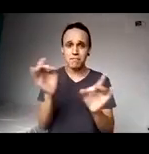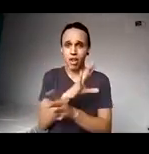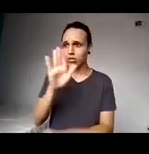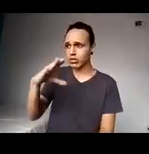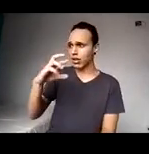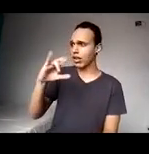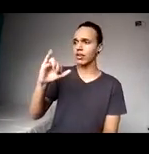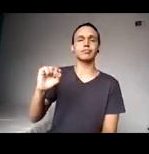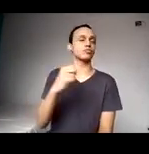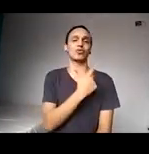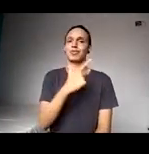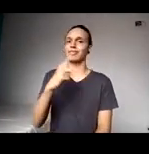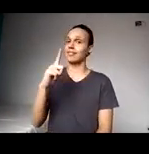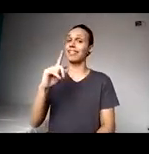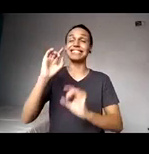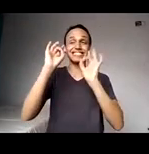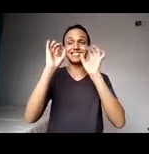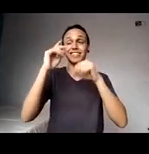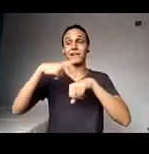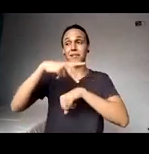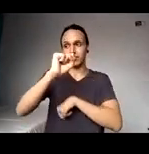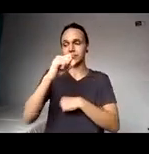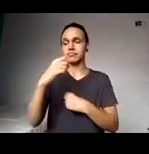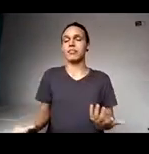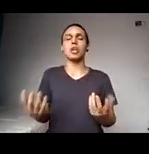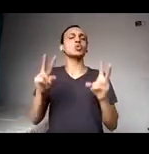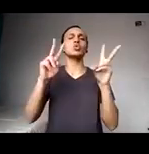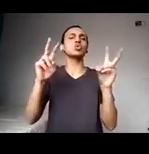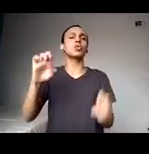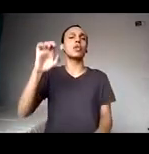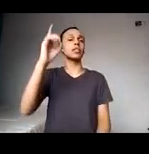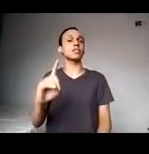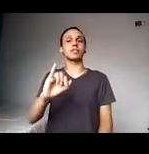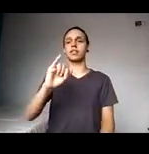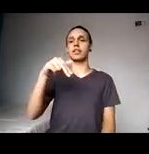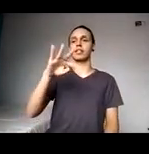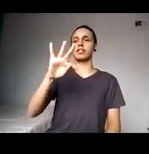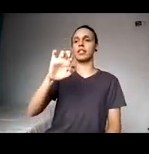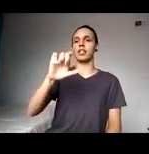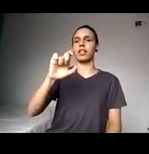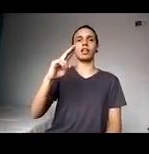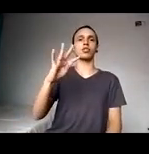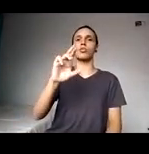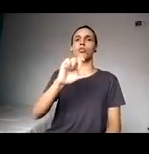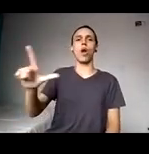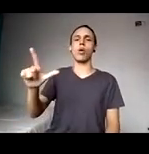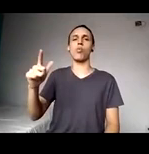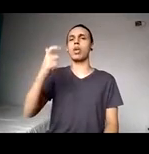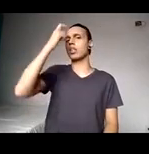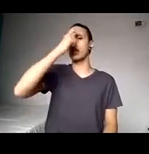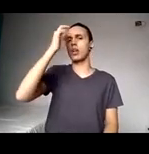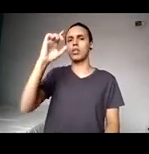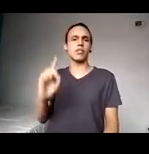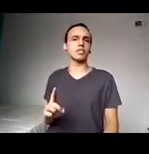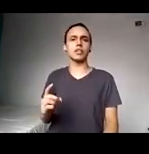-graduação, e na questão da deficiência intelectual, nós temos três estudantes com deficiência intelectual, dois que